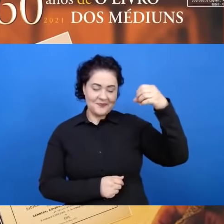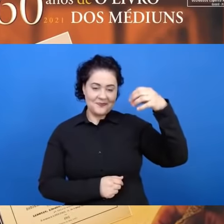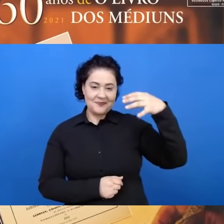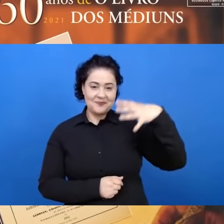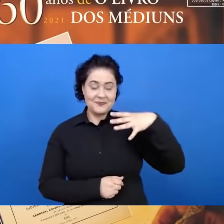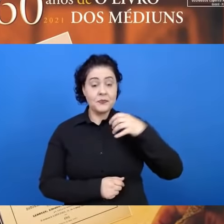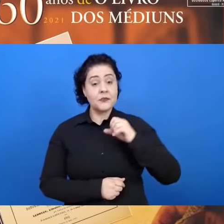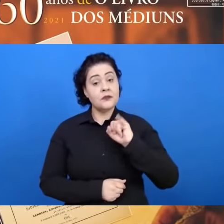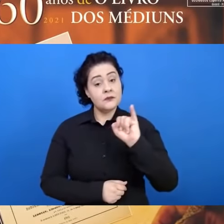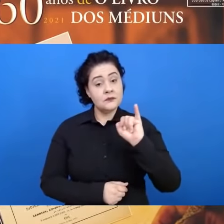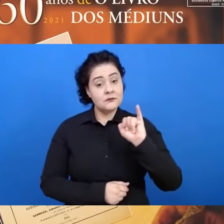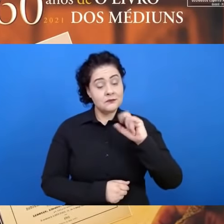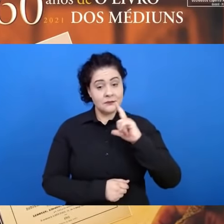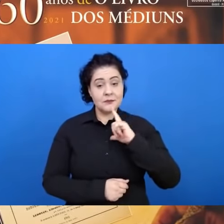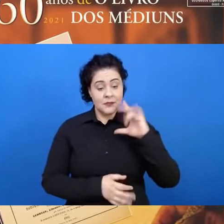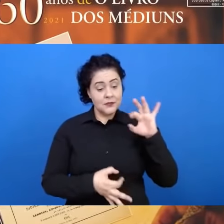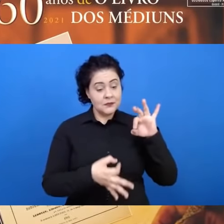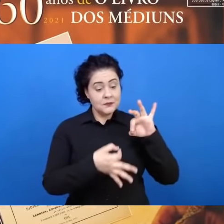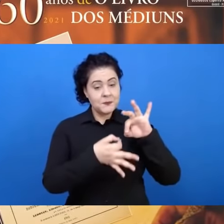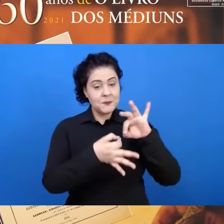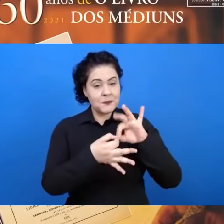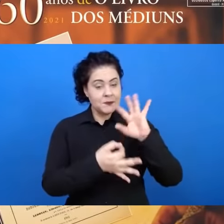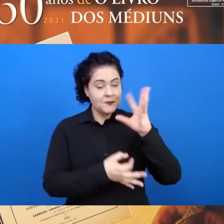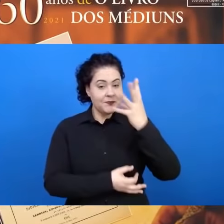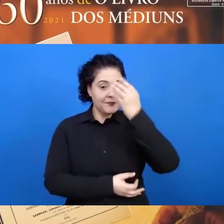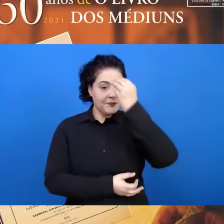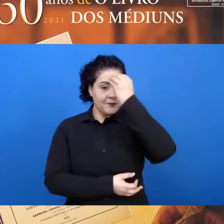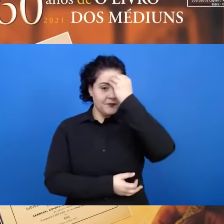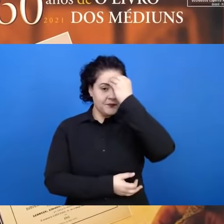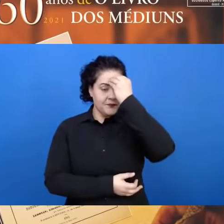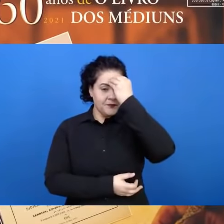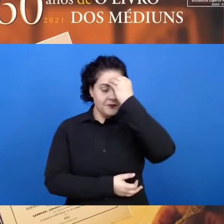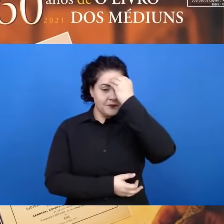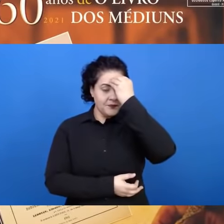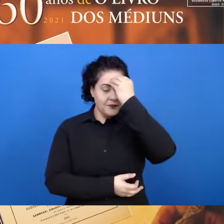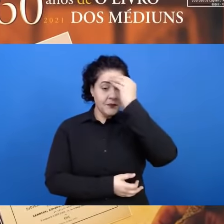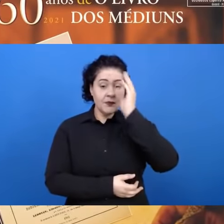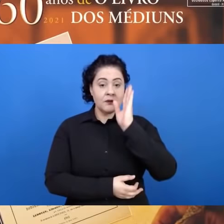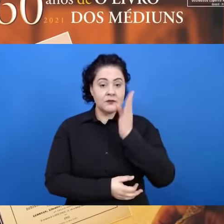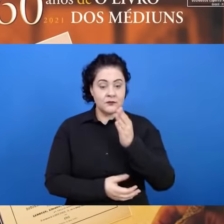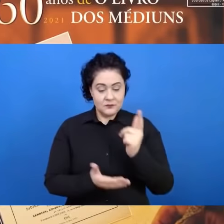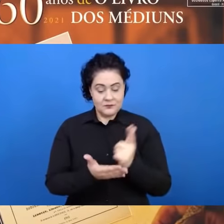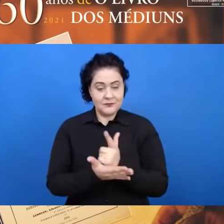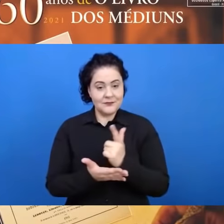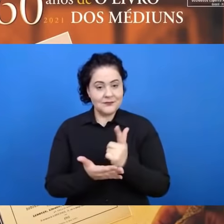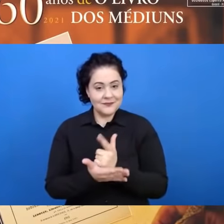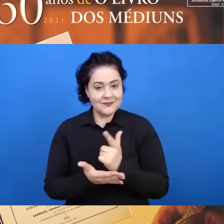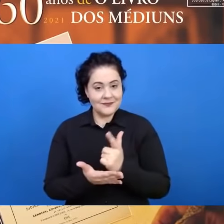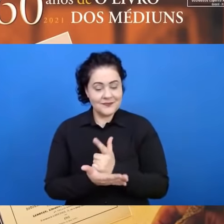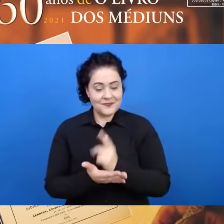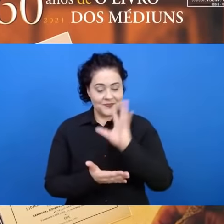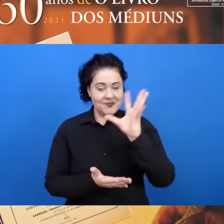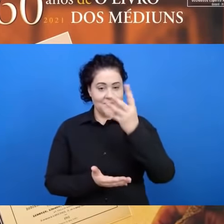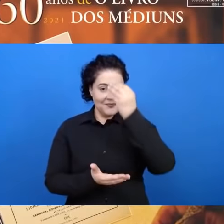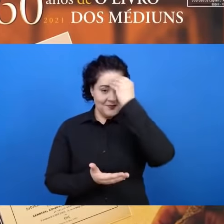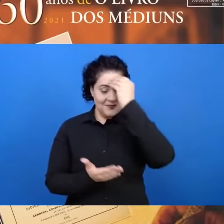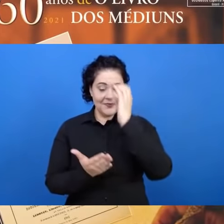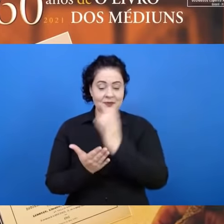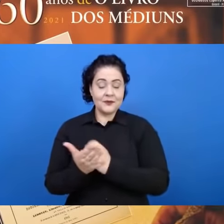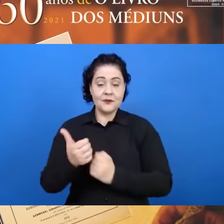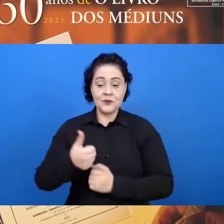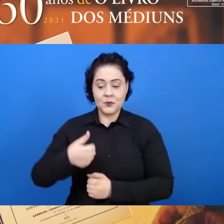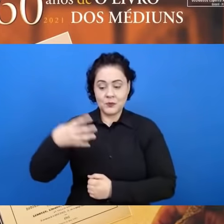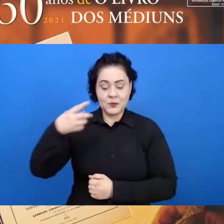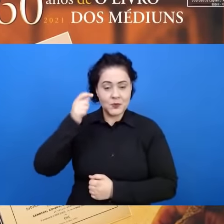faculdades definidas, como Kardec nos apresenta no livro dos médiums, capítulo 14,